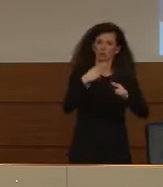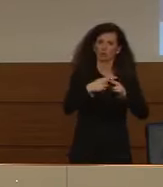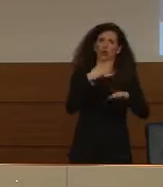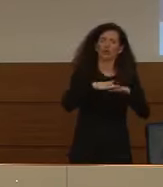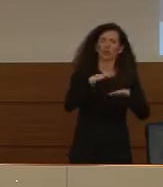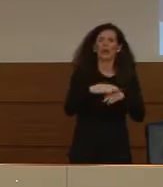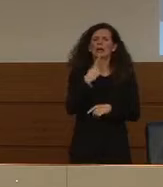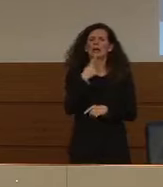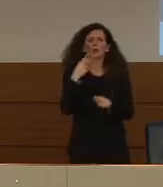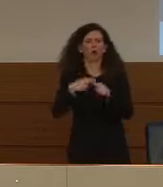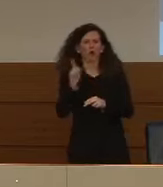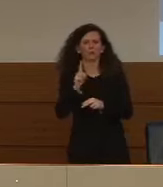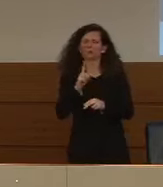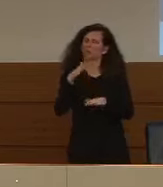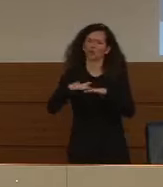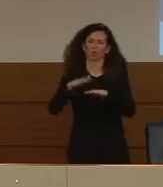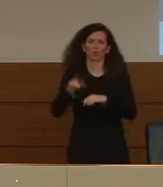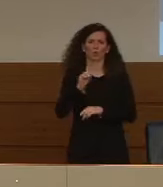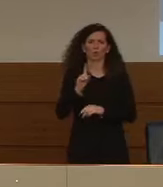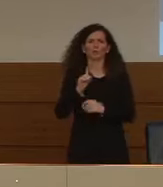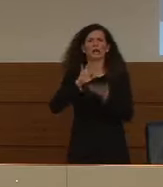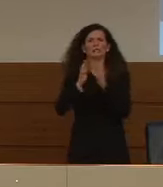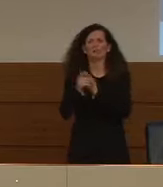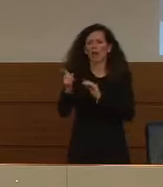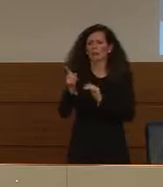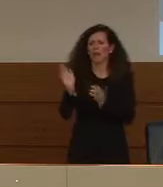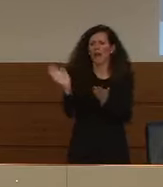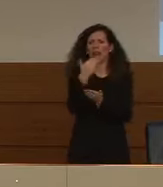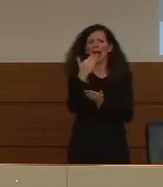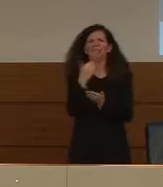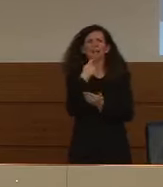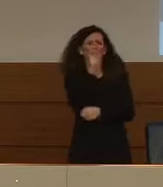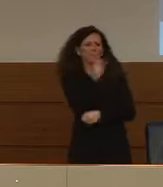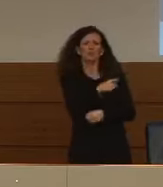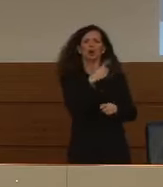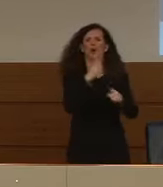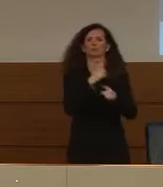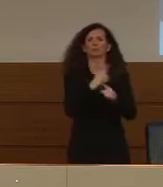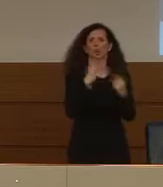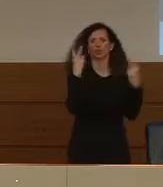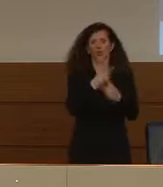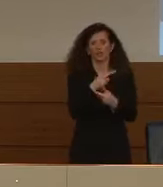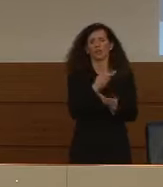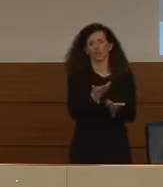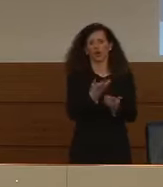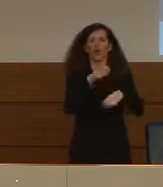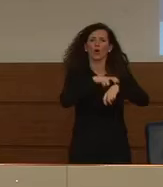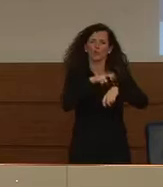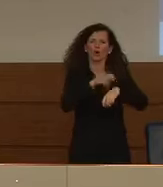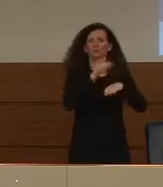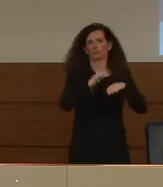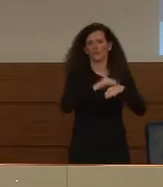viene usato viene meno per gli operatori sanitari che invece ne hanno indispensabile bisogno.